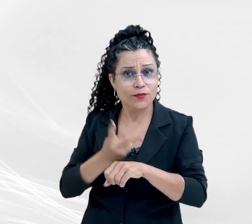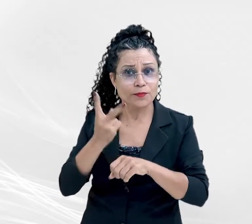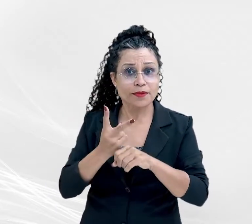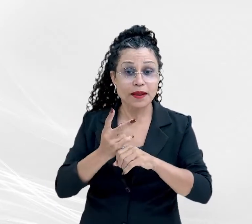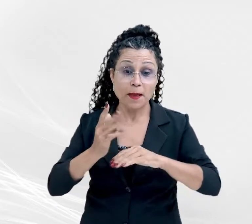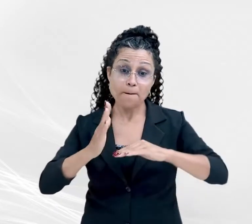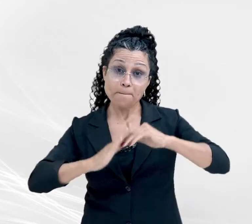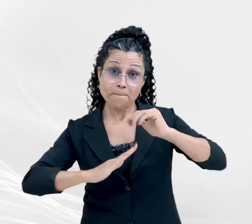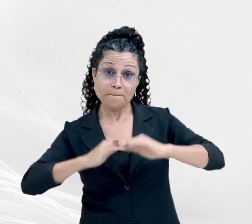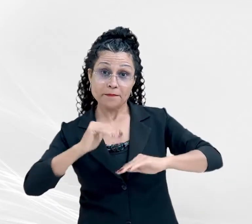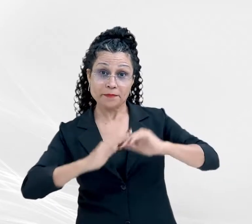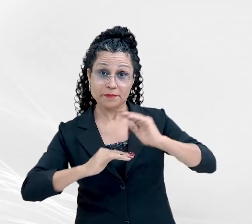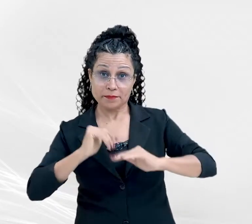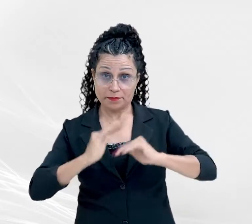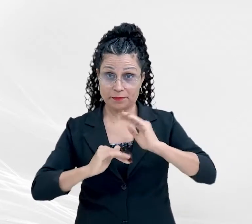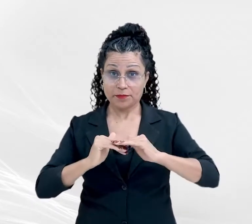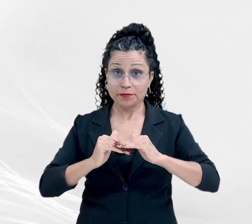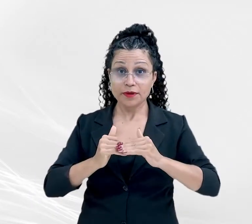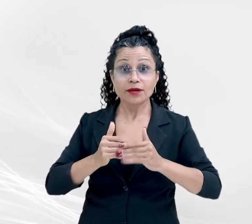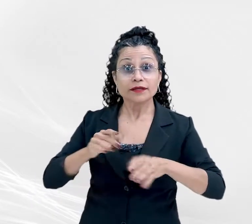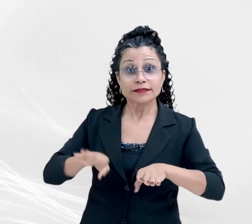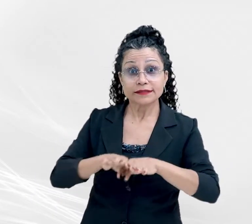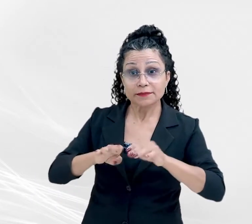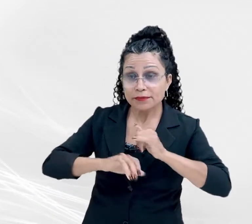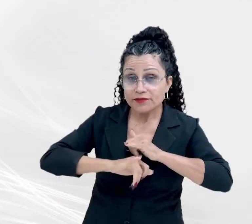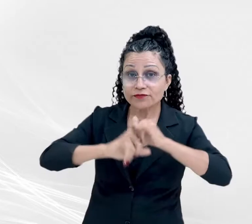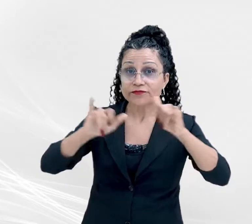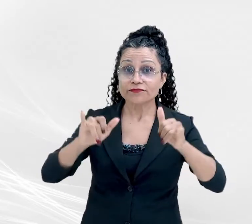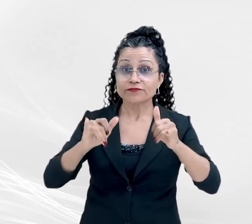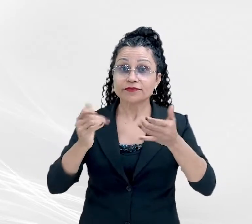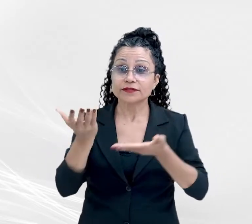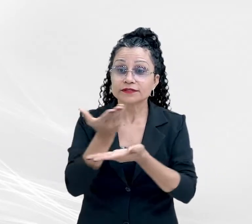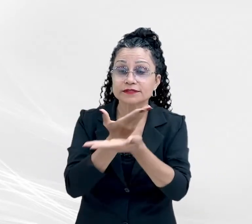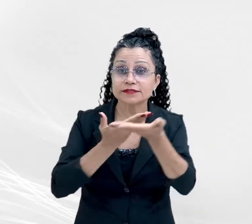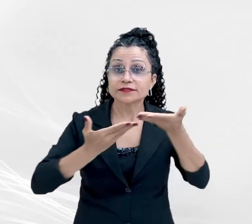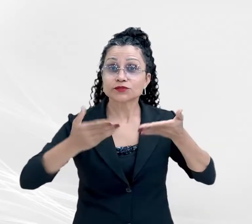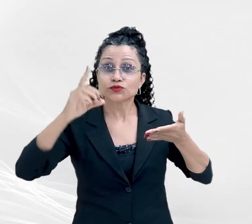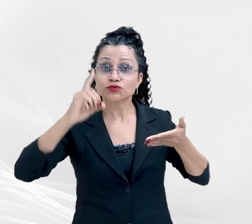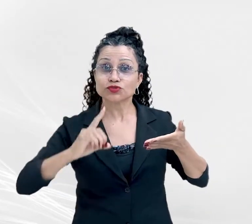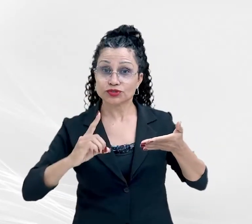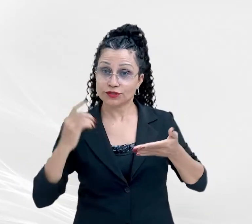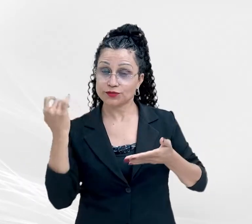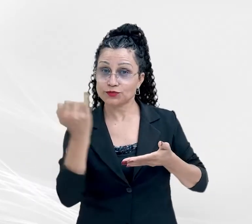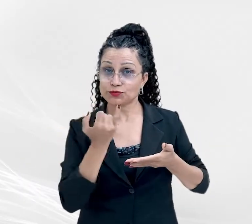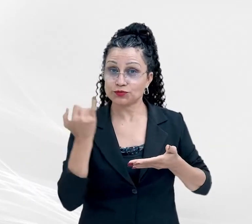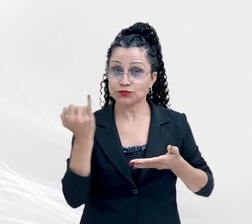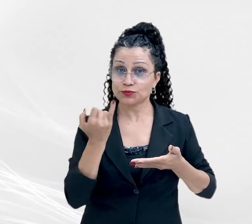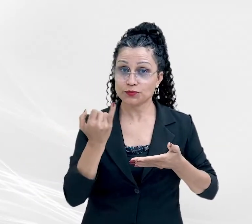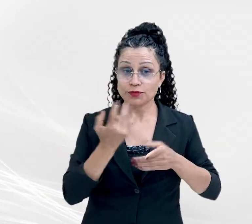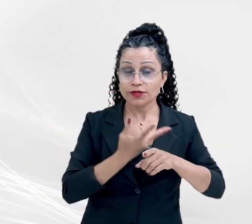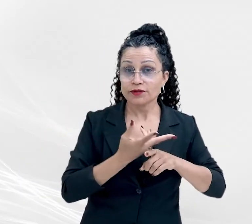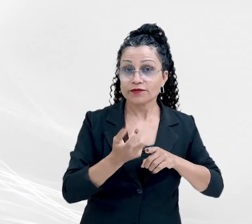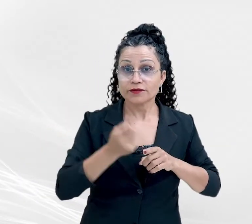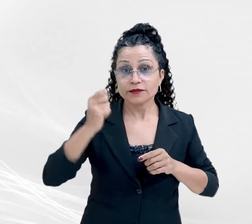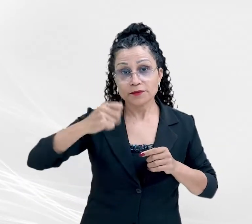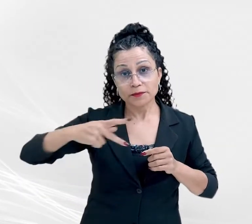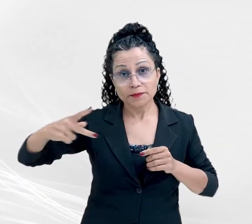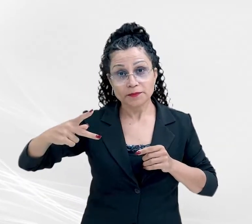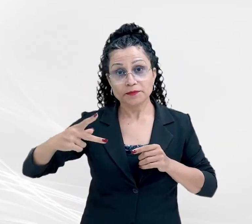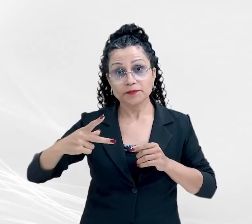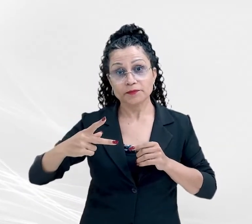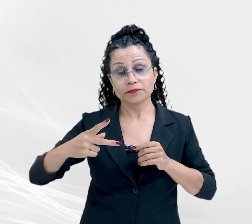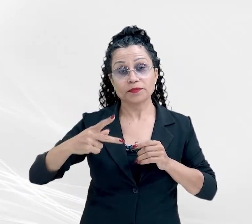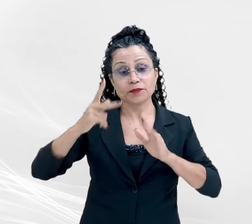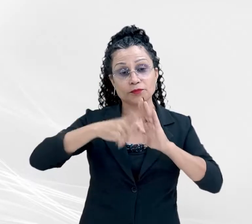Mãos Também Falam, da categoria Transversalidade dos Direitos Fundamentais, e o vencedor aplicativo Projeto Luz,